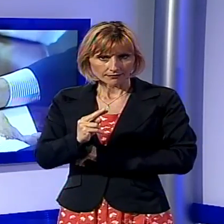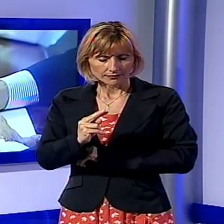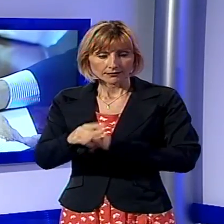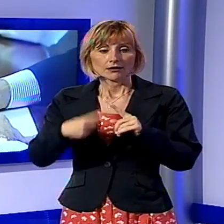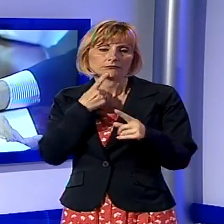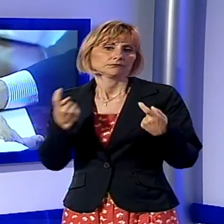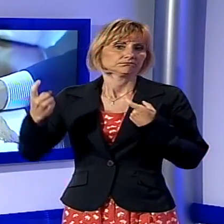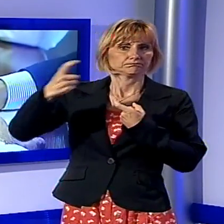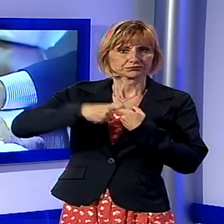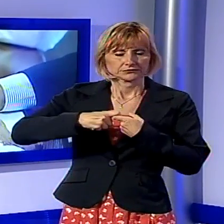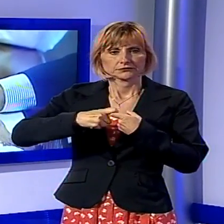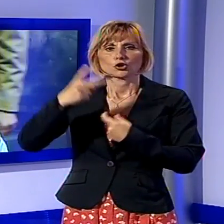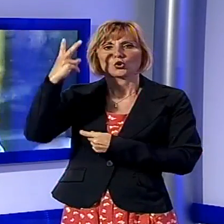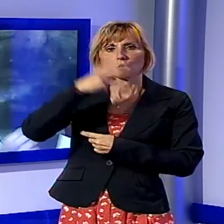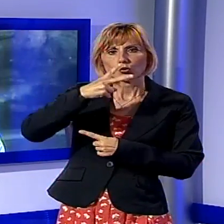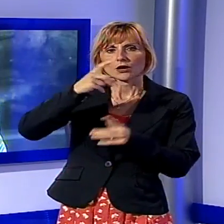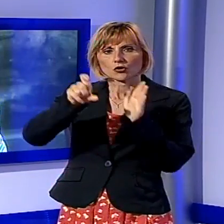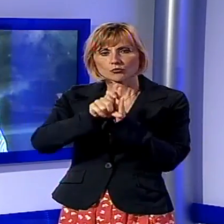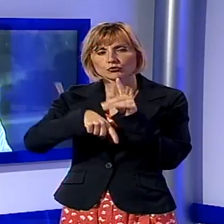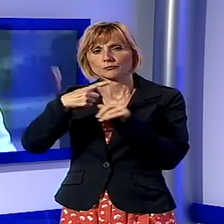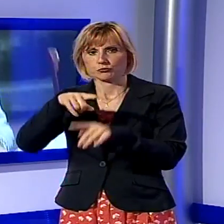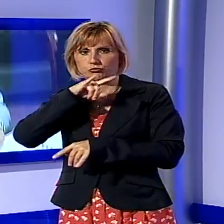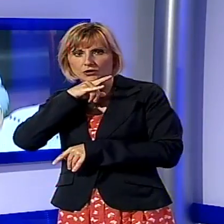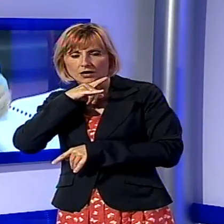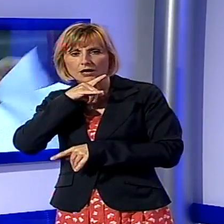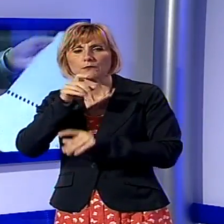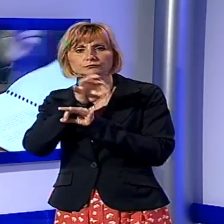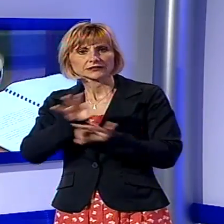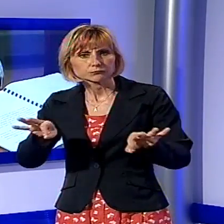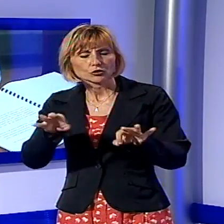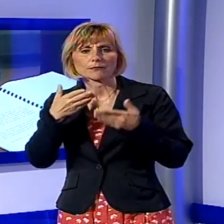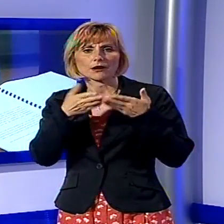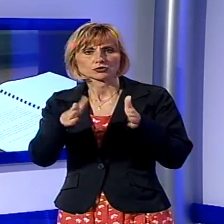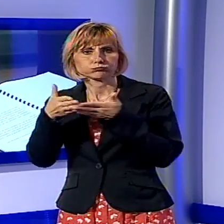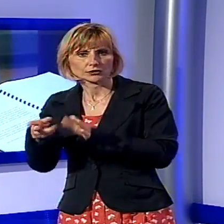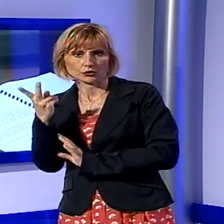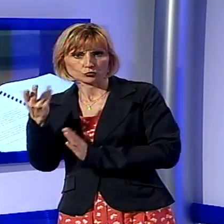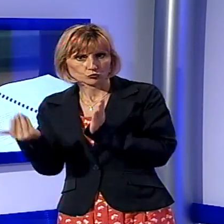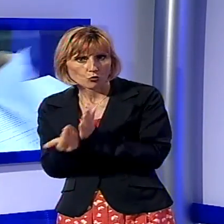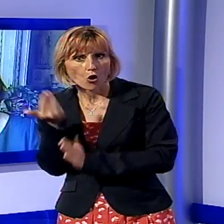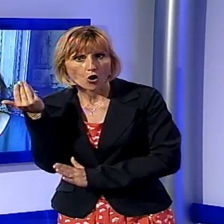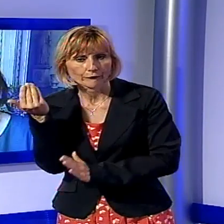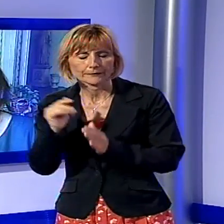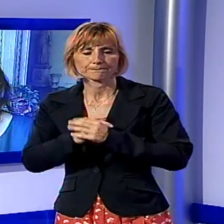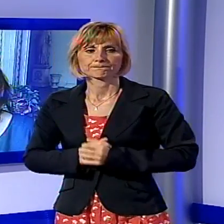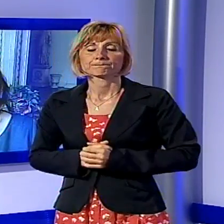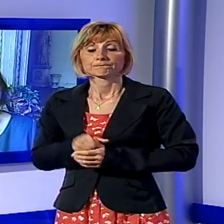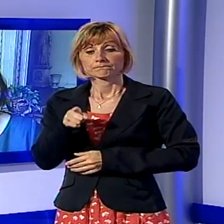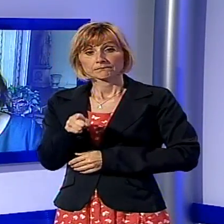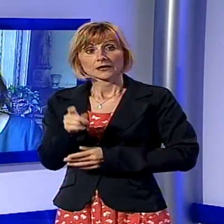per l'attivazione di nuovi sportelli sul proprio territorio. Questo secondo me è un segnale molto importante ed è un modo